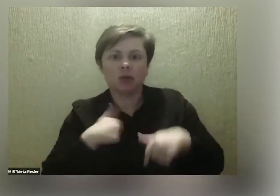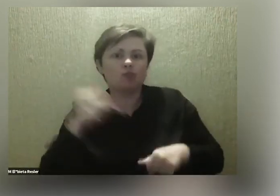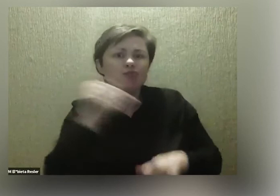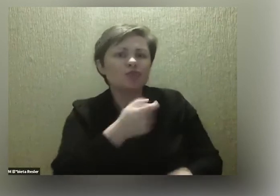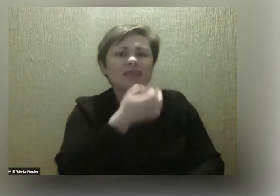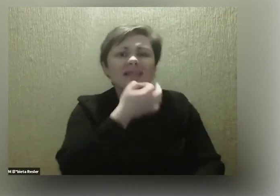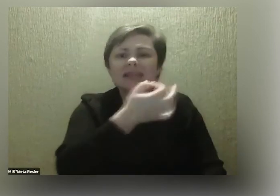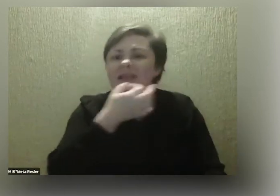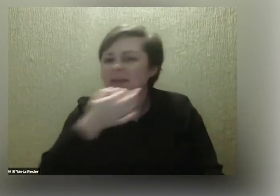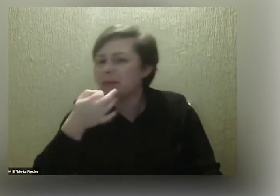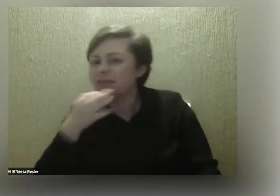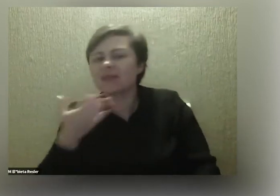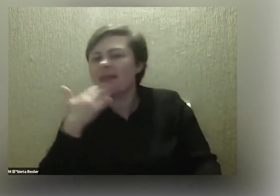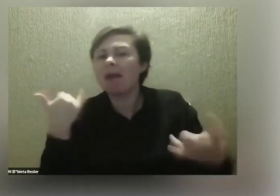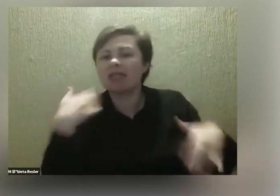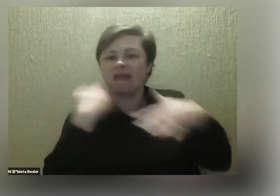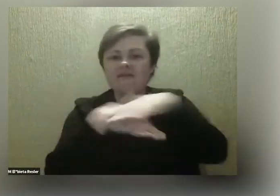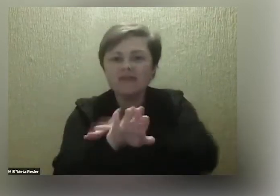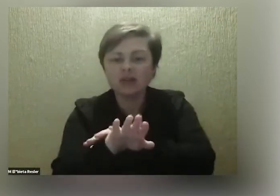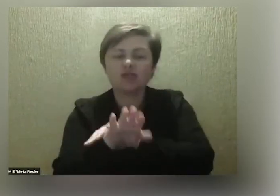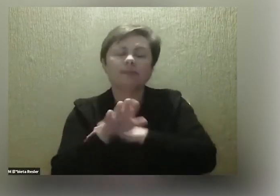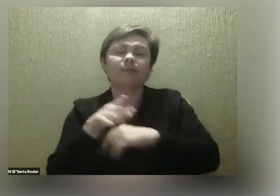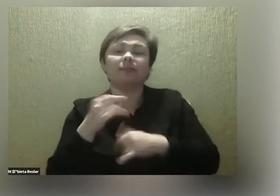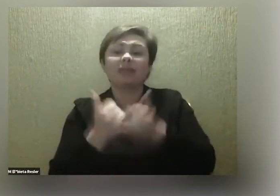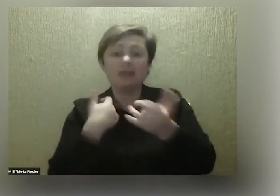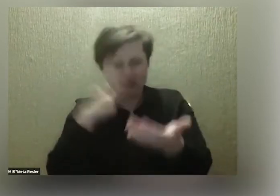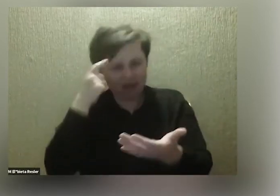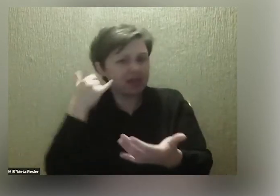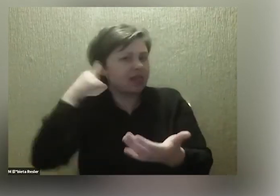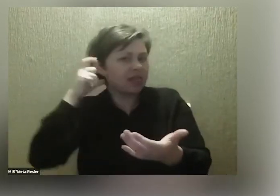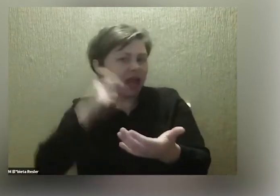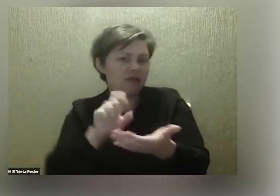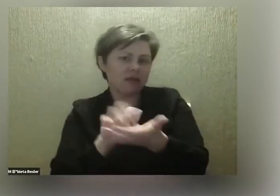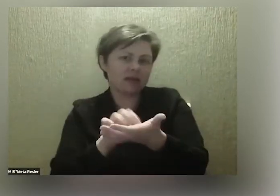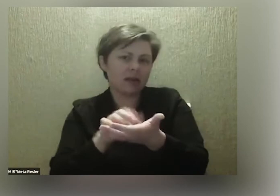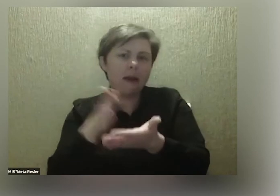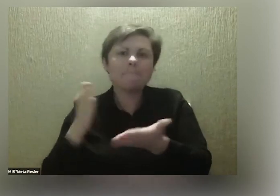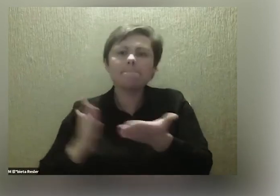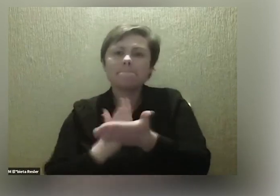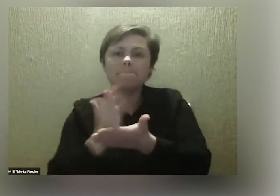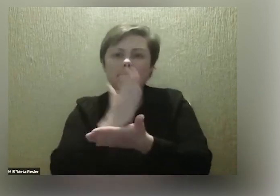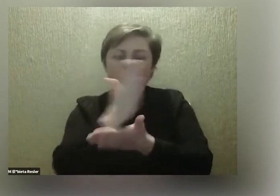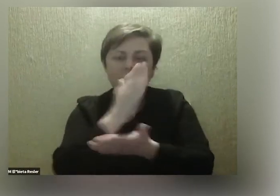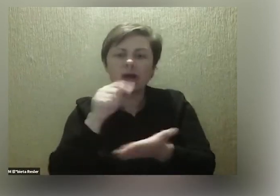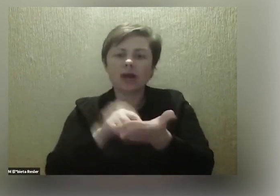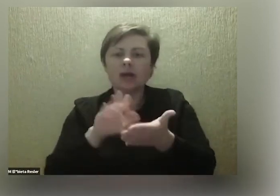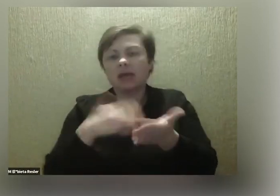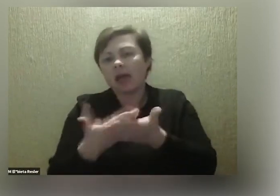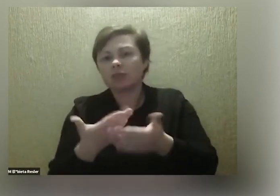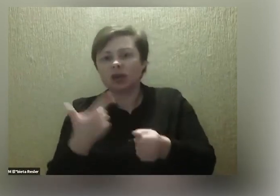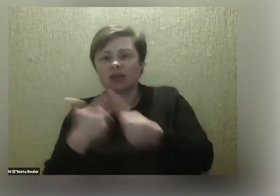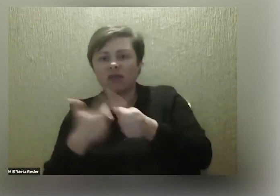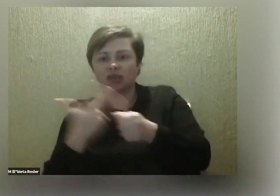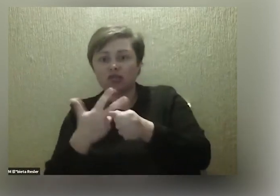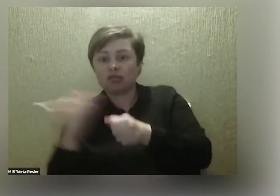kogoś o coś zapytać. Nie ma możliwości, żeby nie, bo nawet jeżeli mam nawigację, to znajdę się te 20-30 metrów